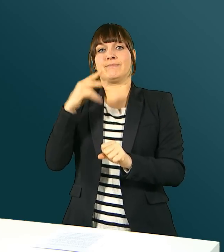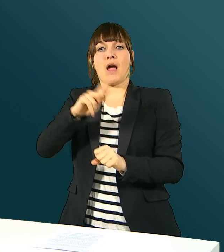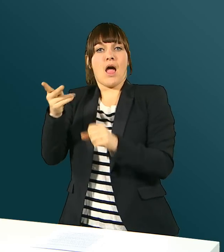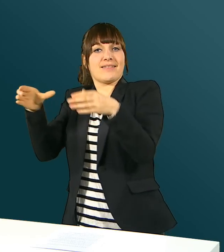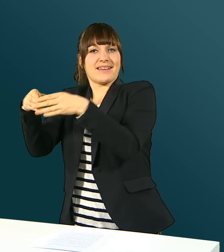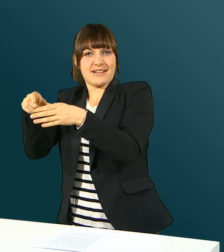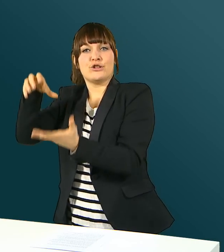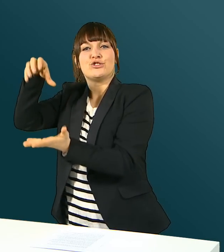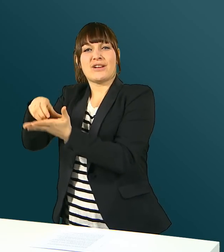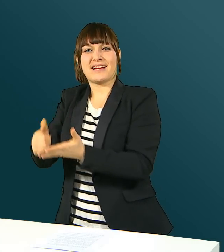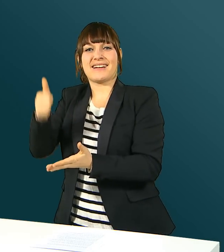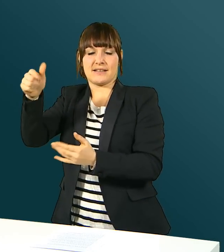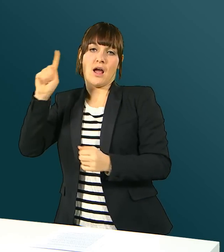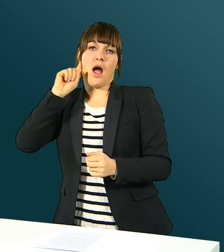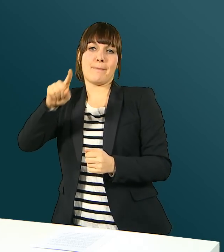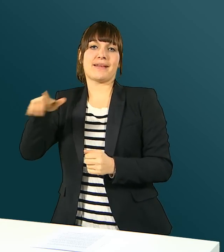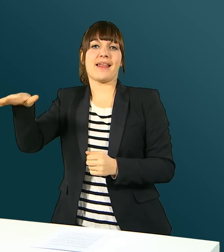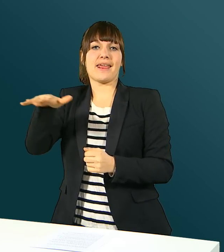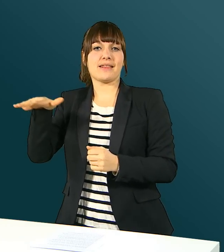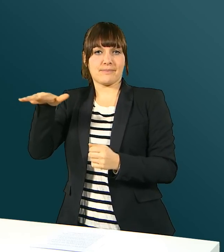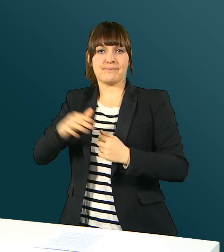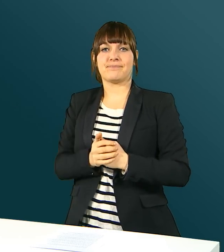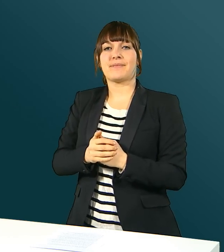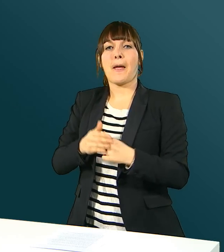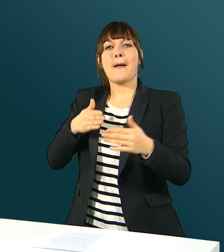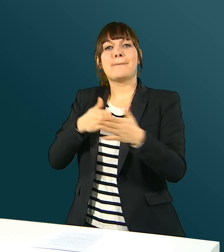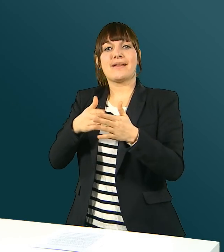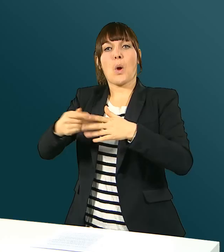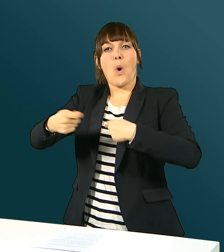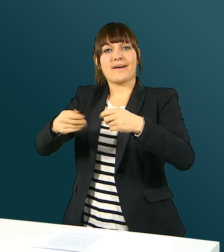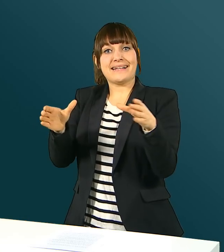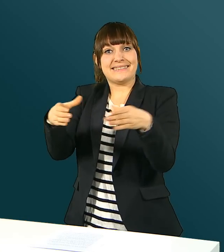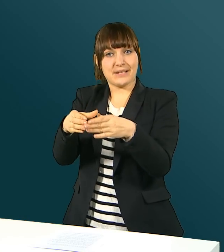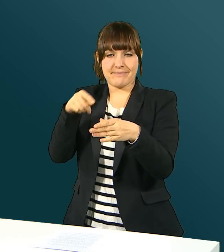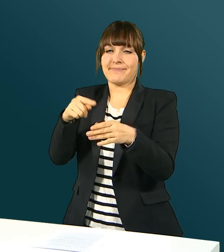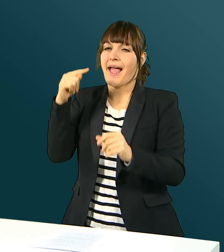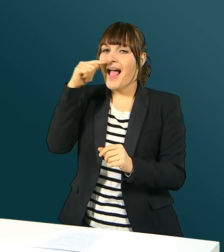Ständerat lehnte es nun ab. Die Behindertenorganisationen sind enttäuscht.